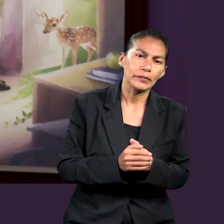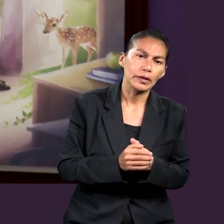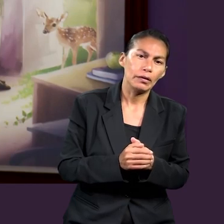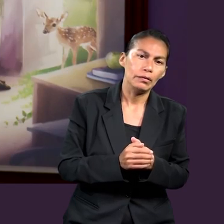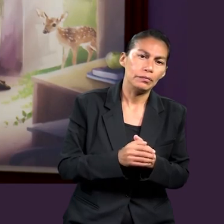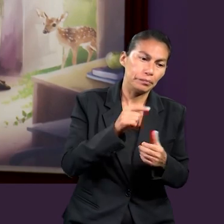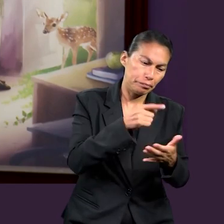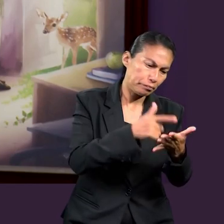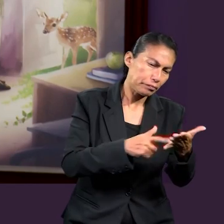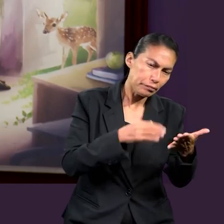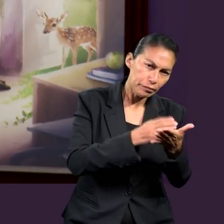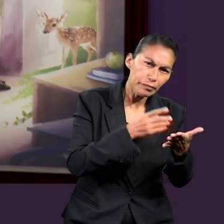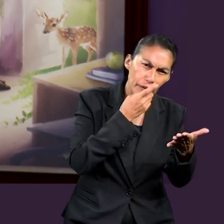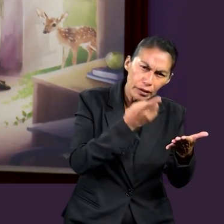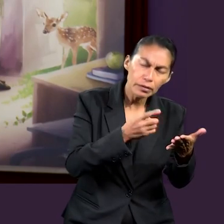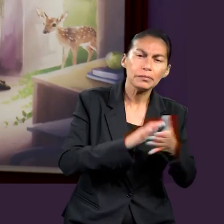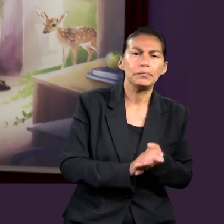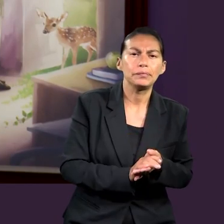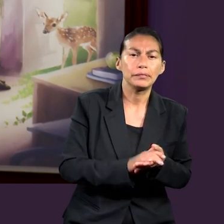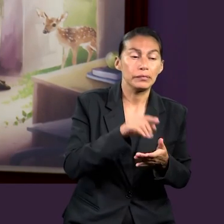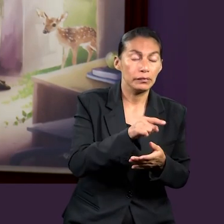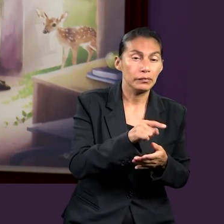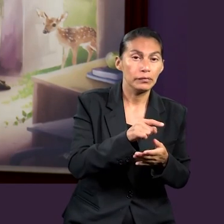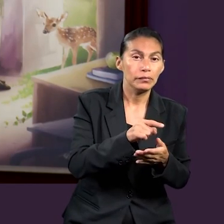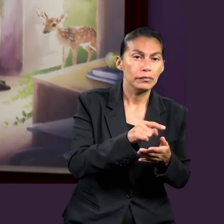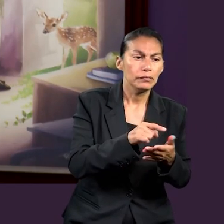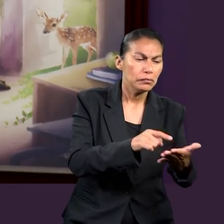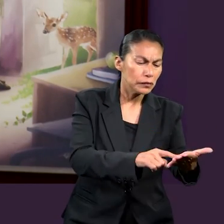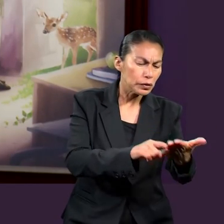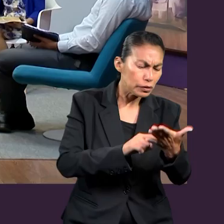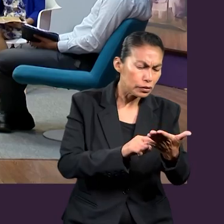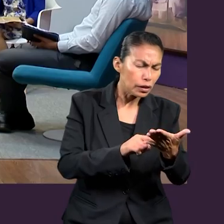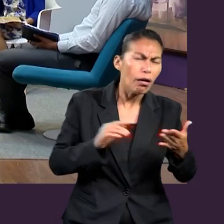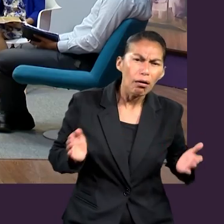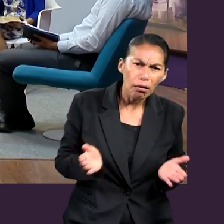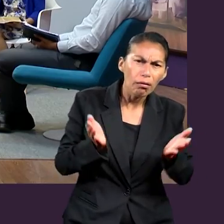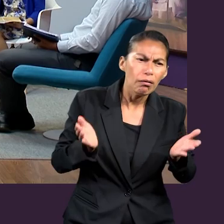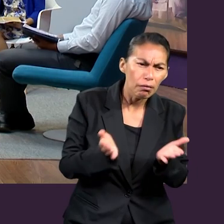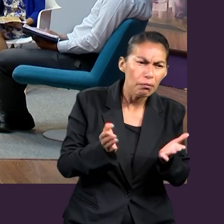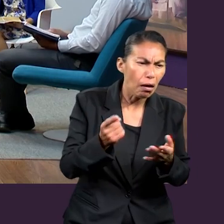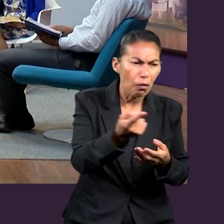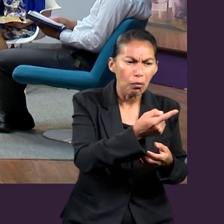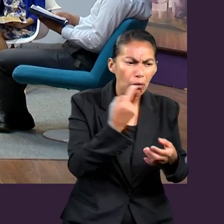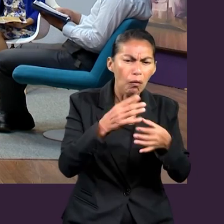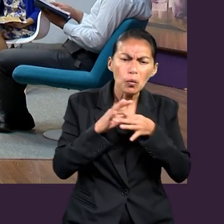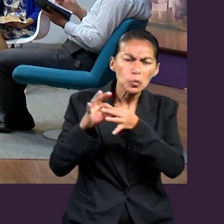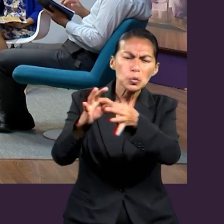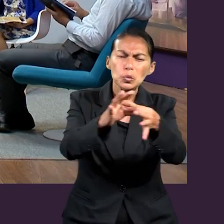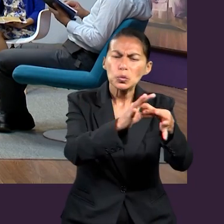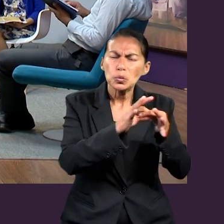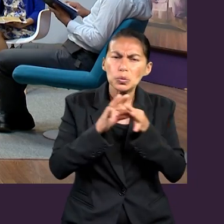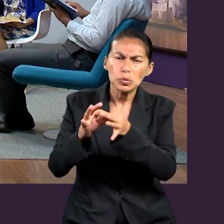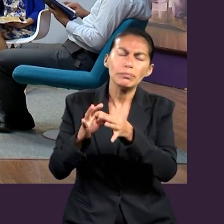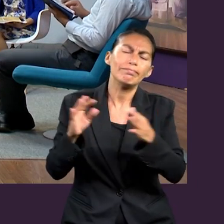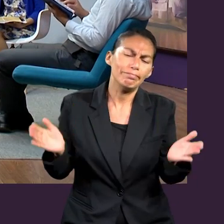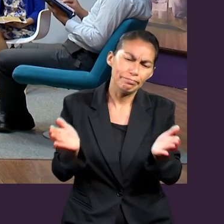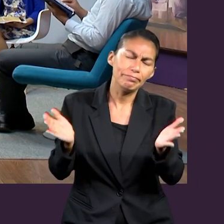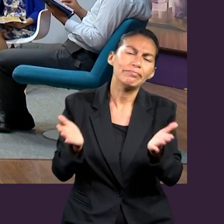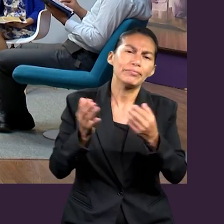espiritual, como lo menciona la lección. Aquí nos enfatiza o nos insta a fomentarla y